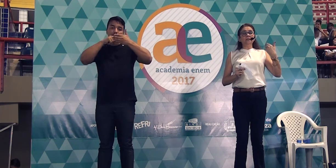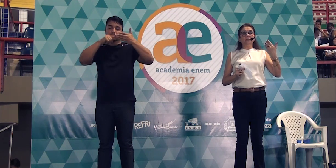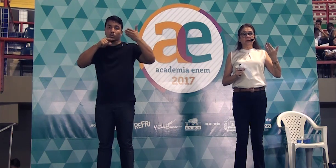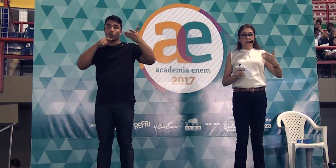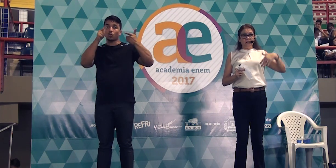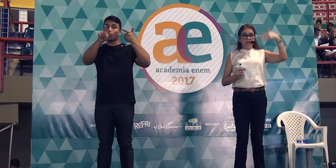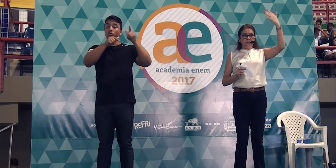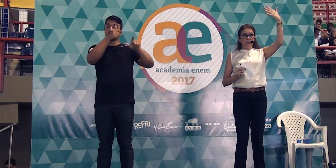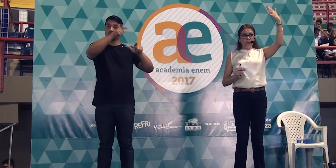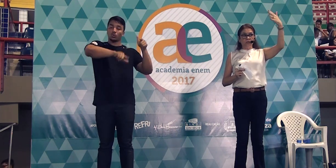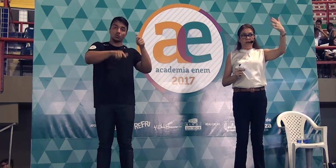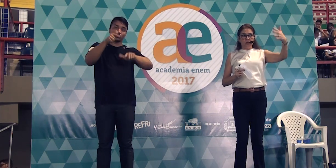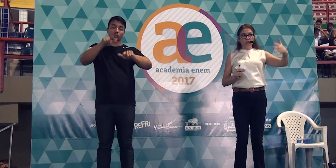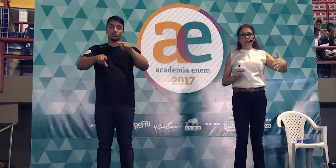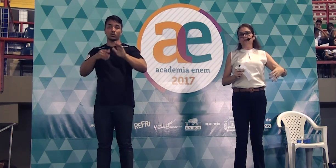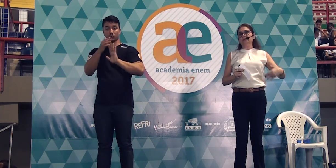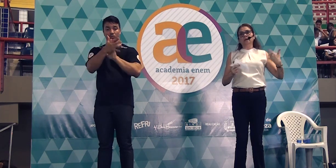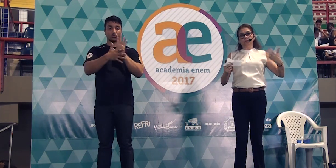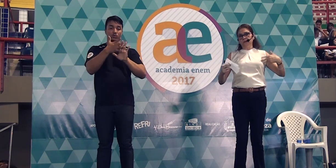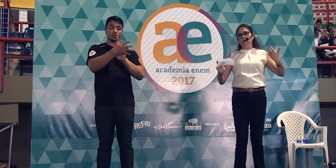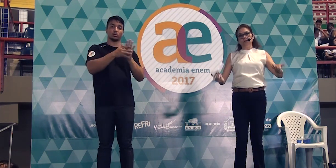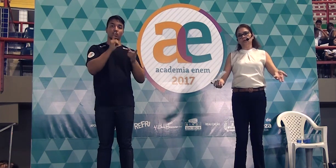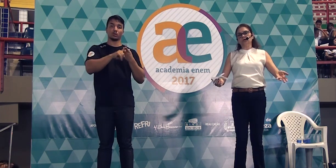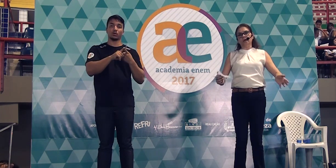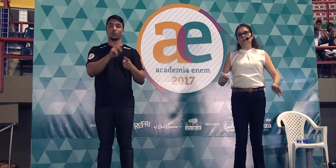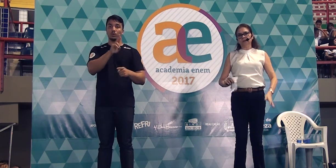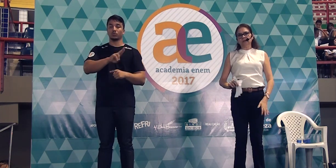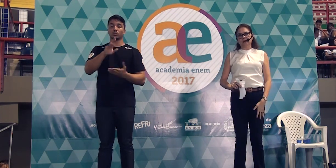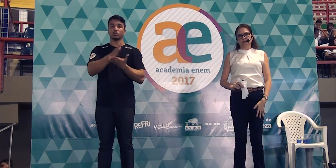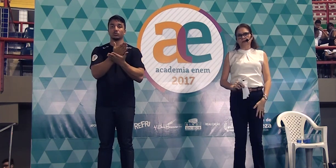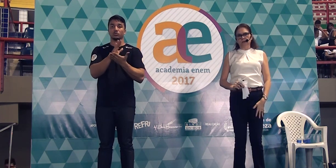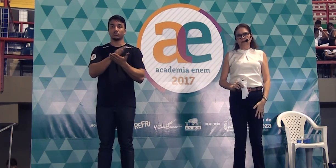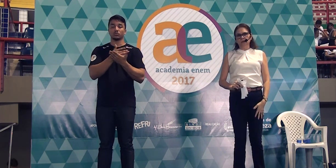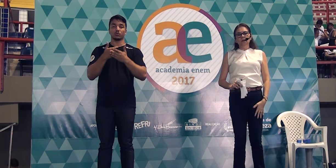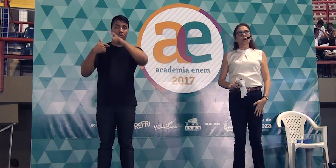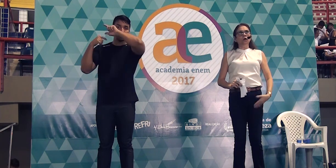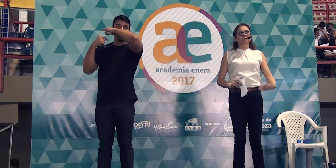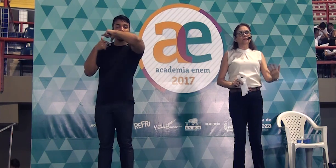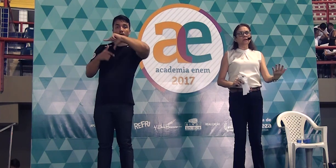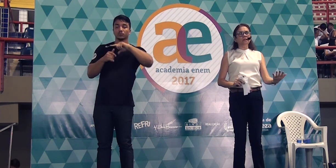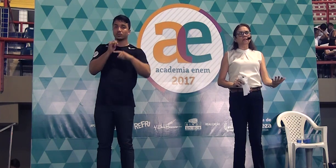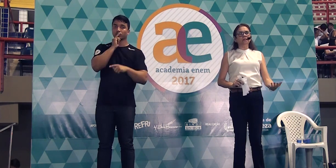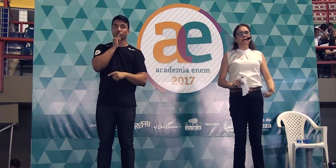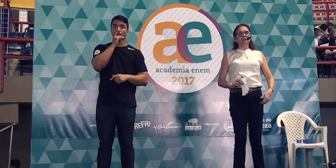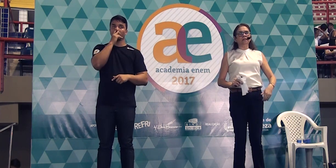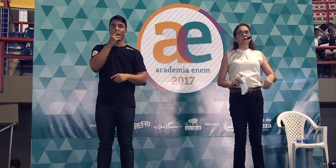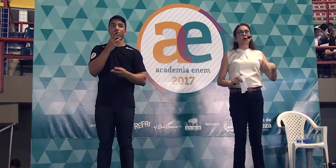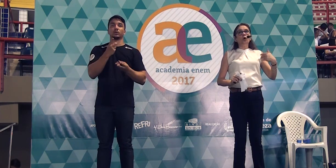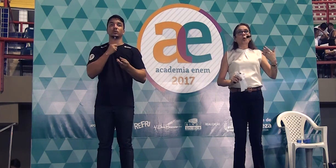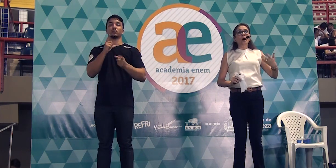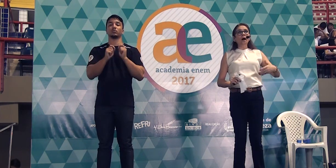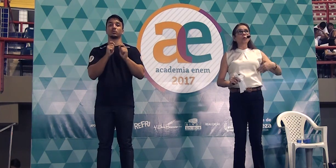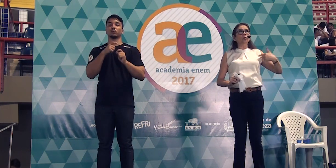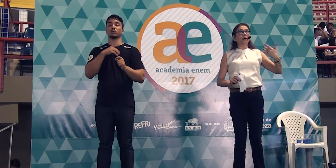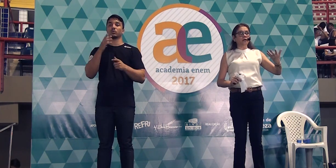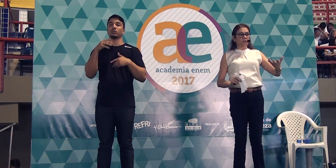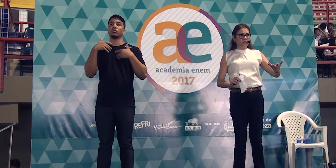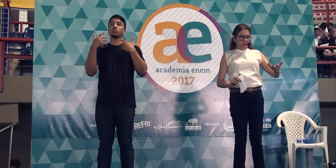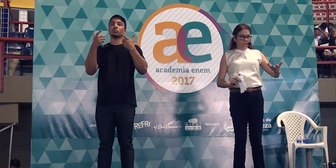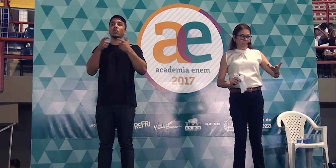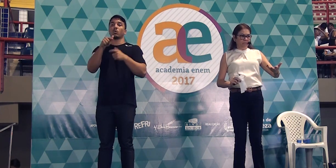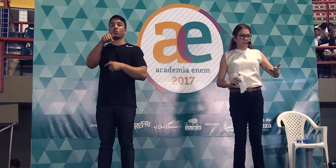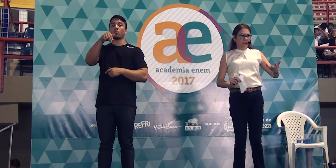outras vezes, no texto, você use outros termos clássicos, como se você dissesse, quão